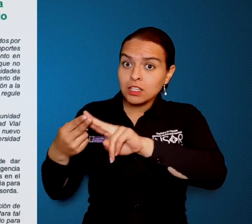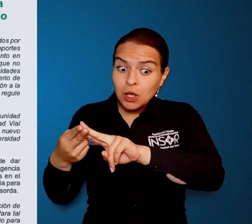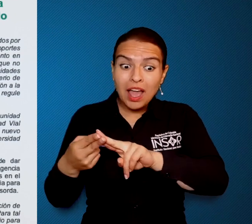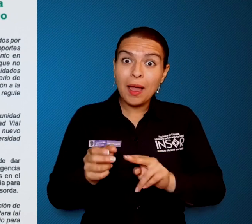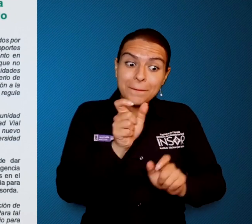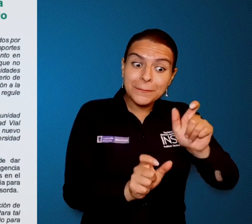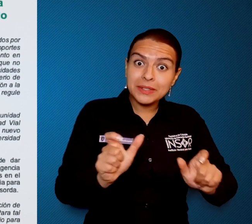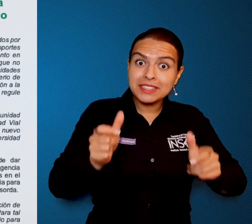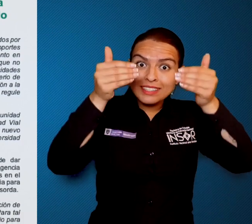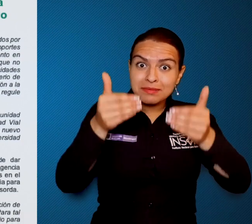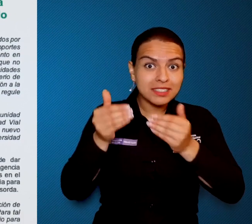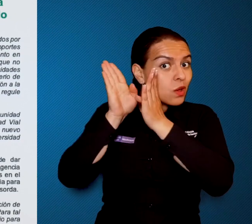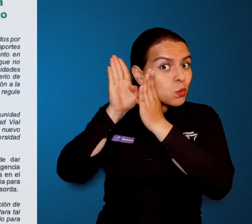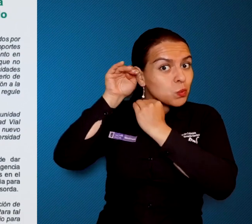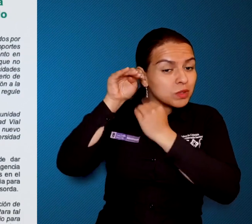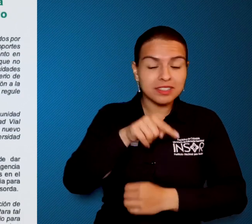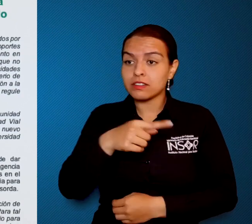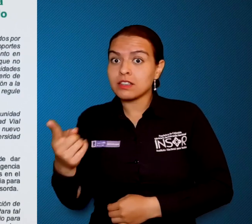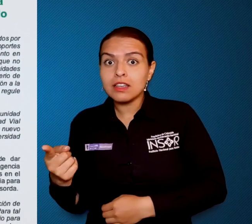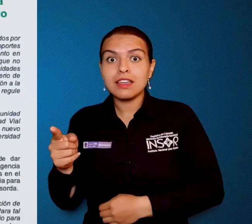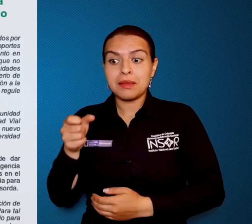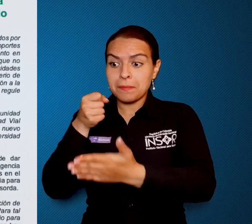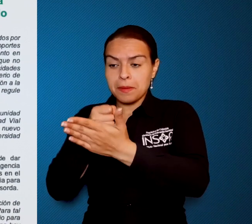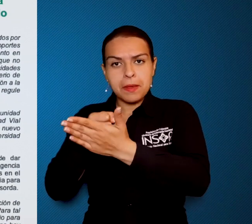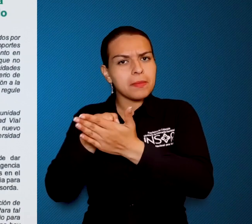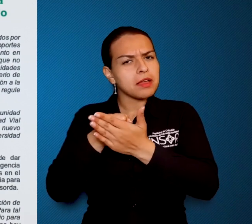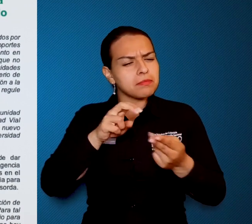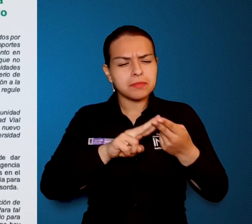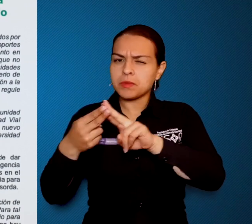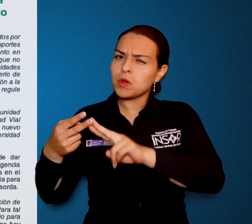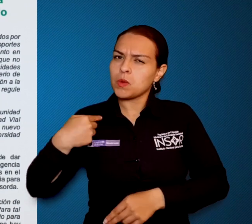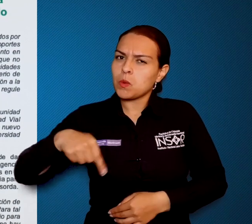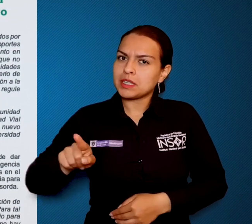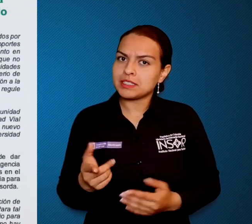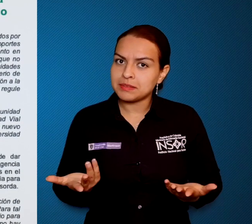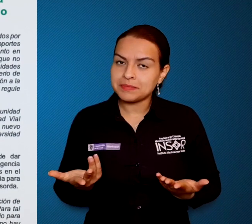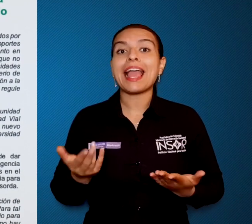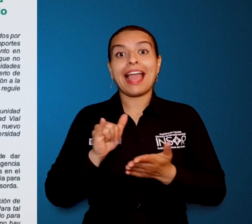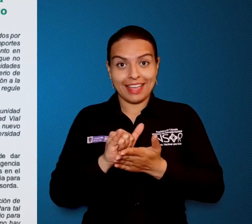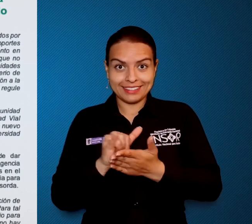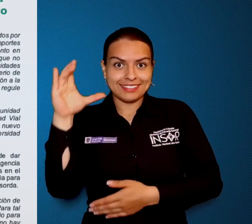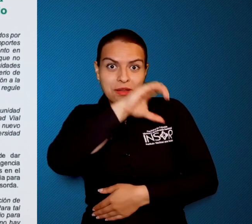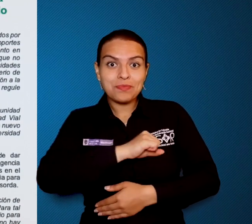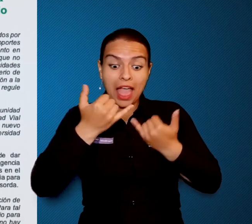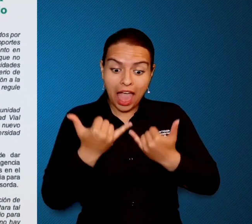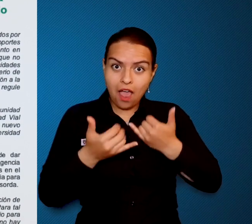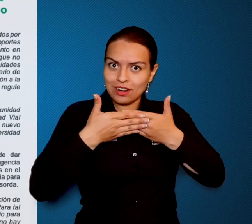que no hay evidencia concluyente de que exista correlación entre las discapacidades auditivas y la siniestralidad.